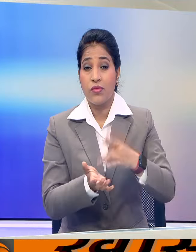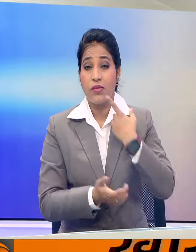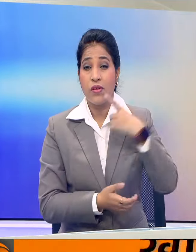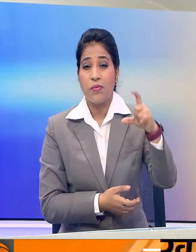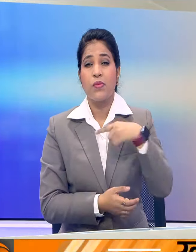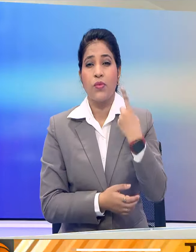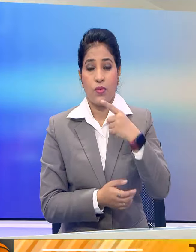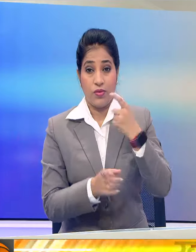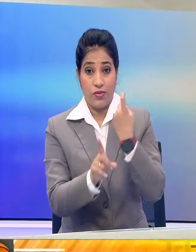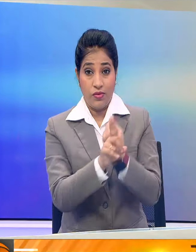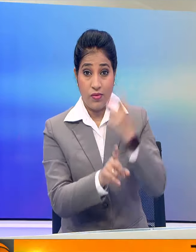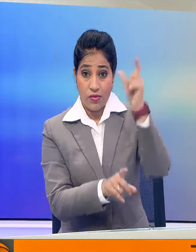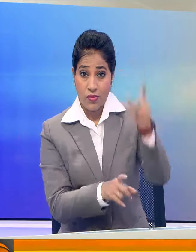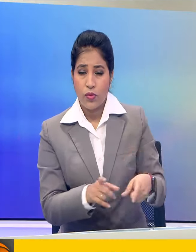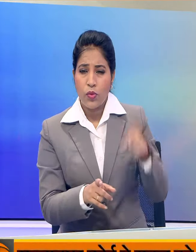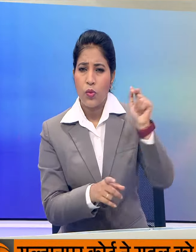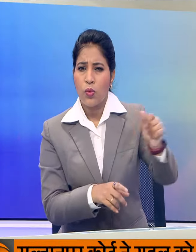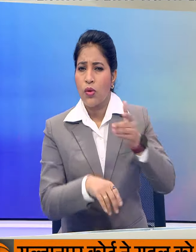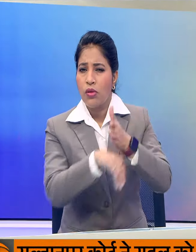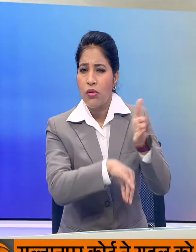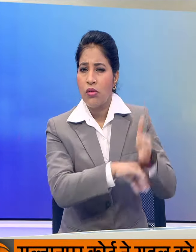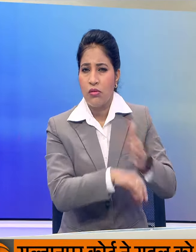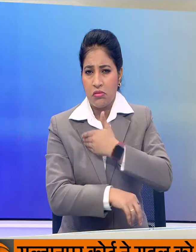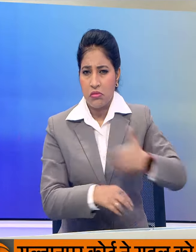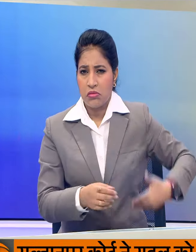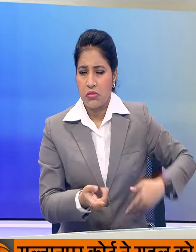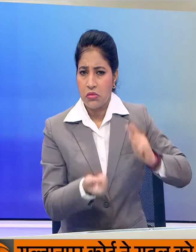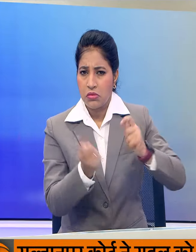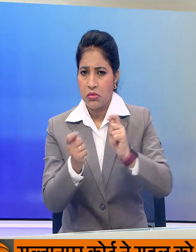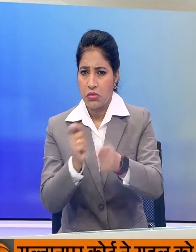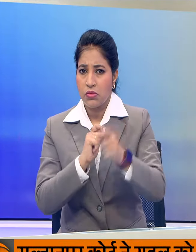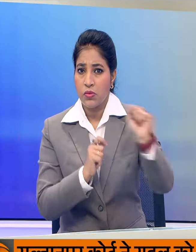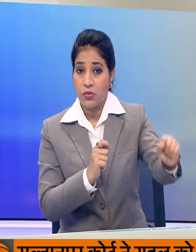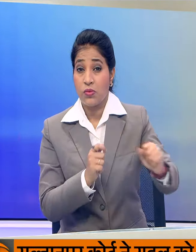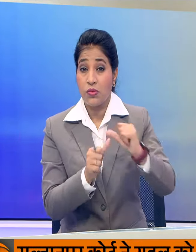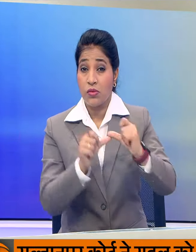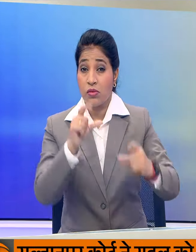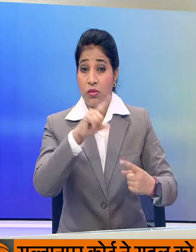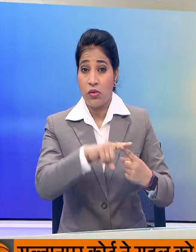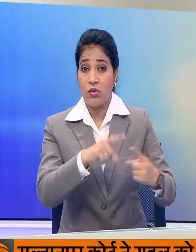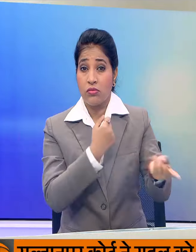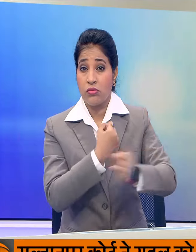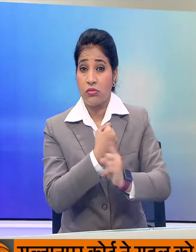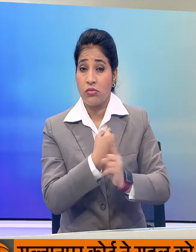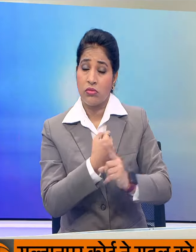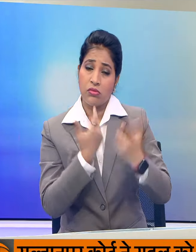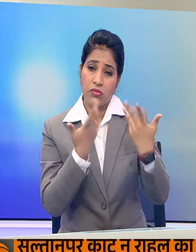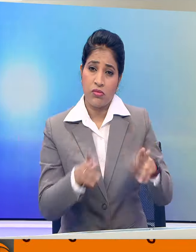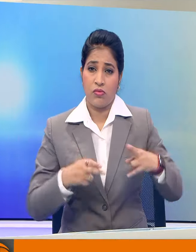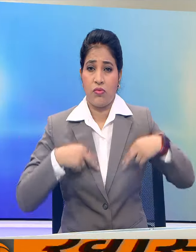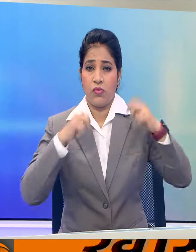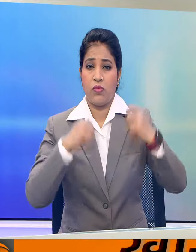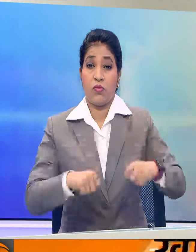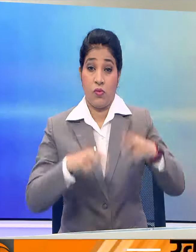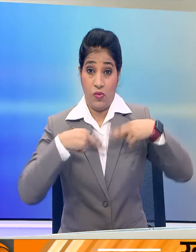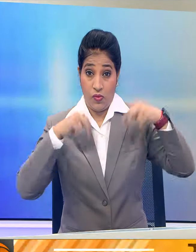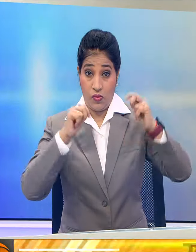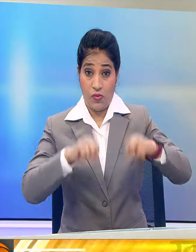कैलाश पर अवैद रूप से धर्म परिवर्तन कराने की धाराओं में मुकदमा दर्च कराया क्या था